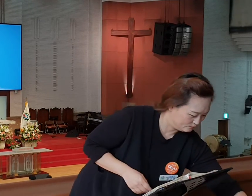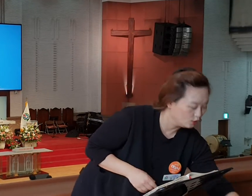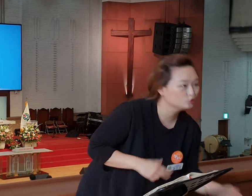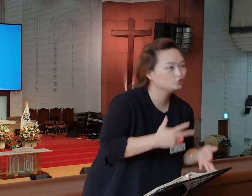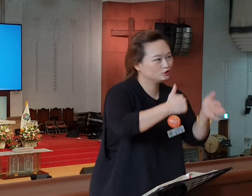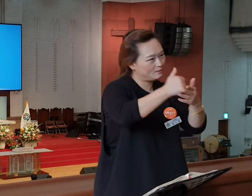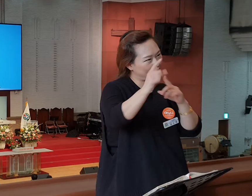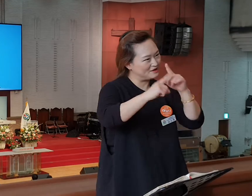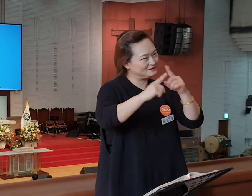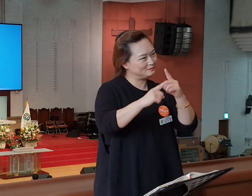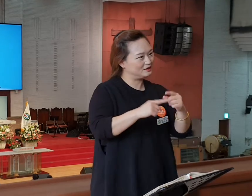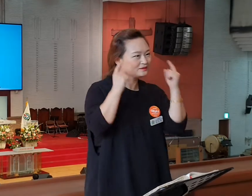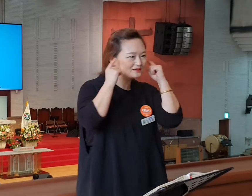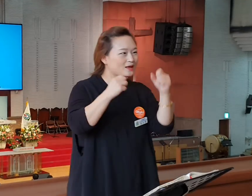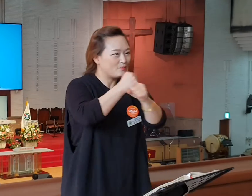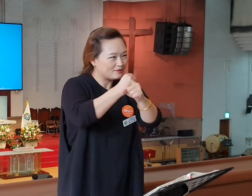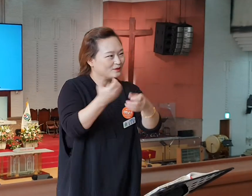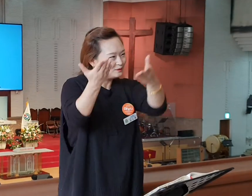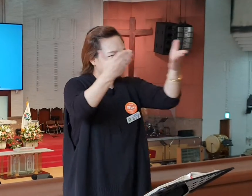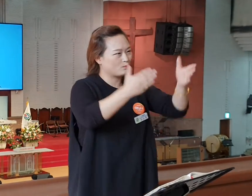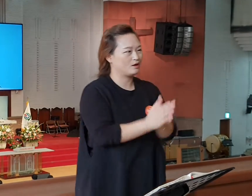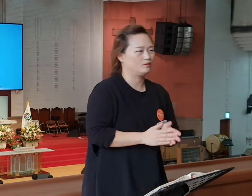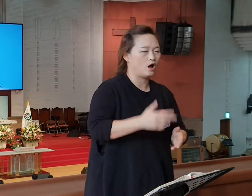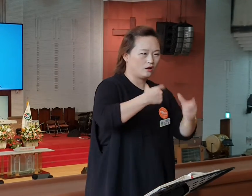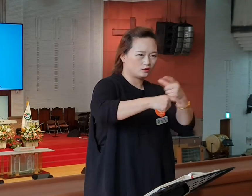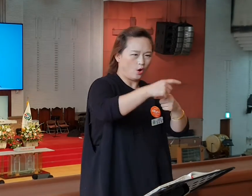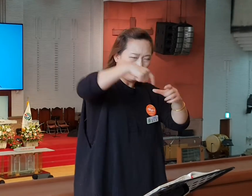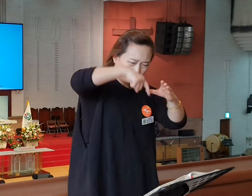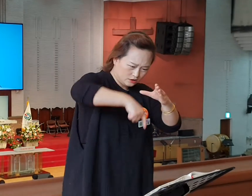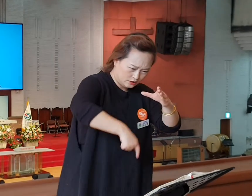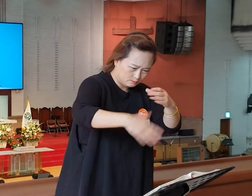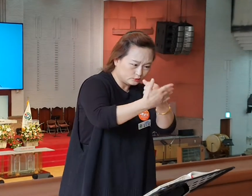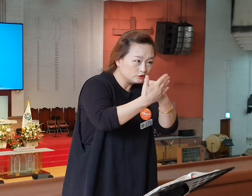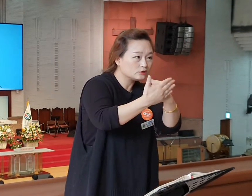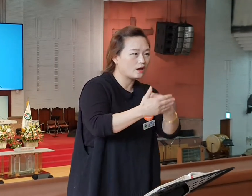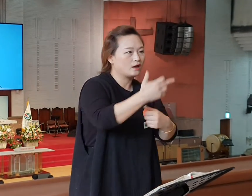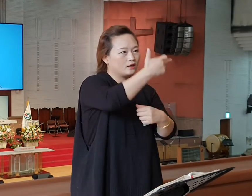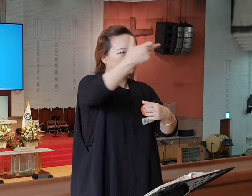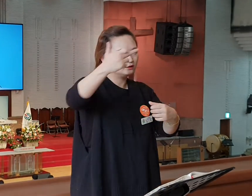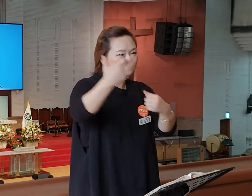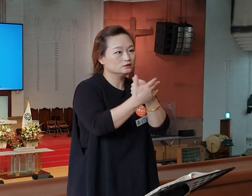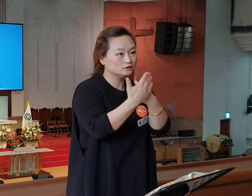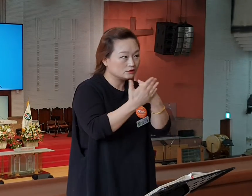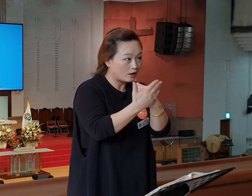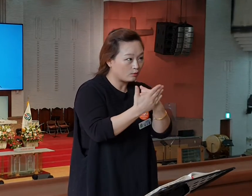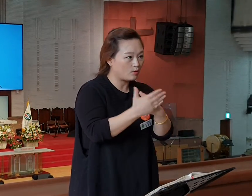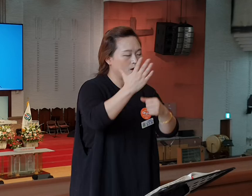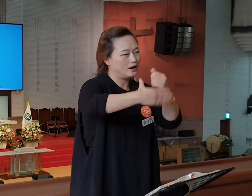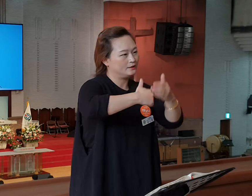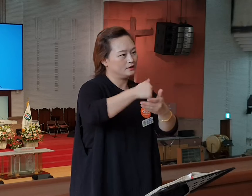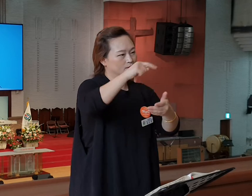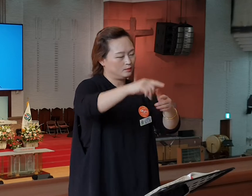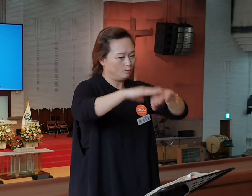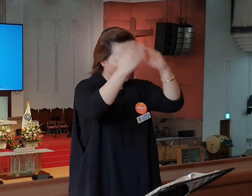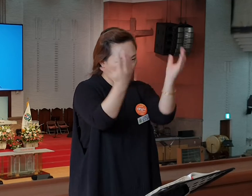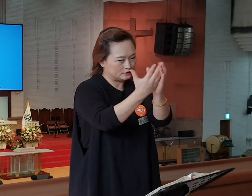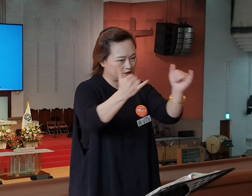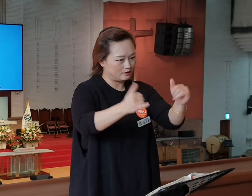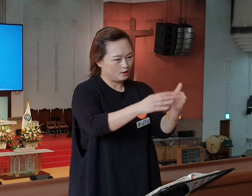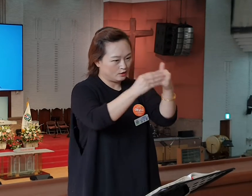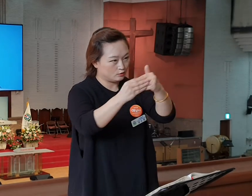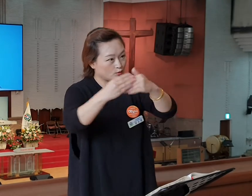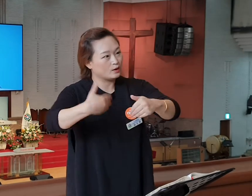하지만 이것만도 끝이 아닙니다. 더 깊은 은혜, 더 그리고 큰 은혜로 인도하셔요. 하나님의